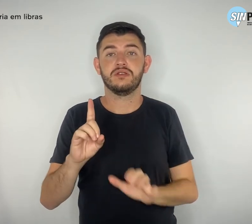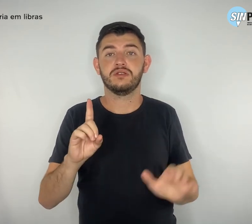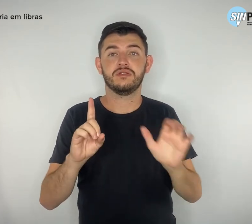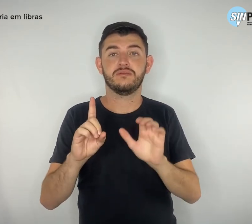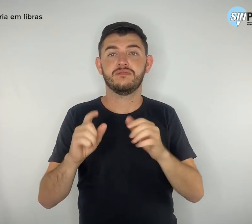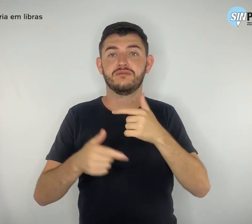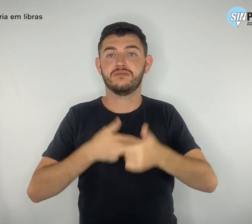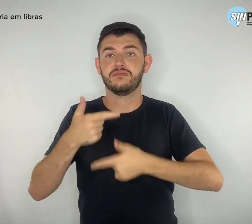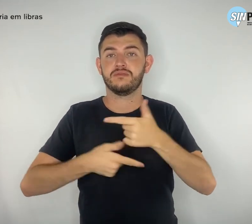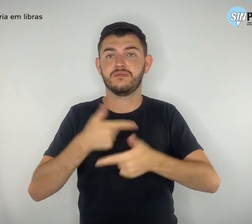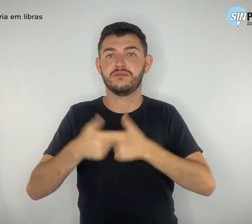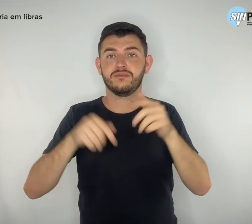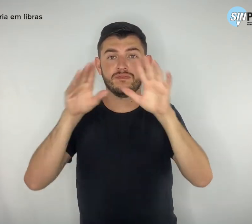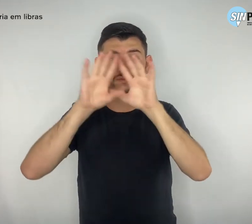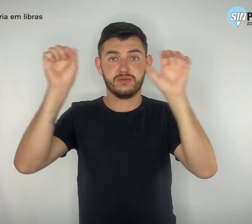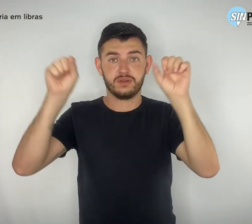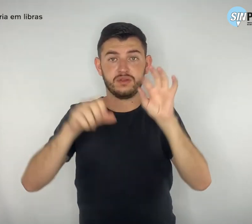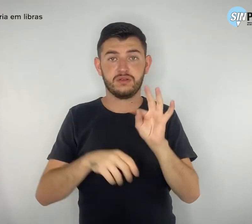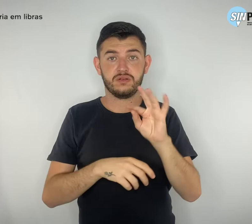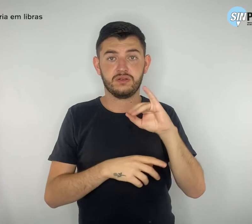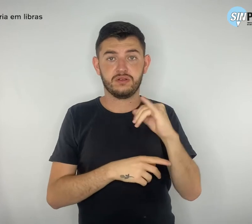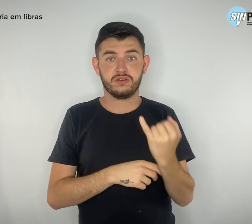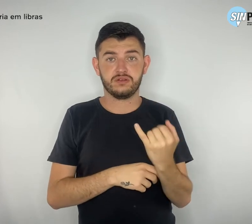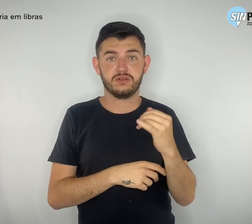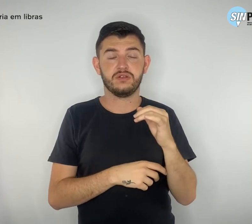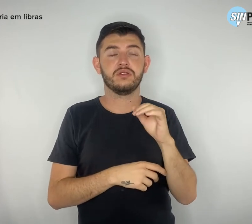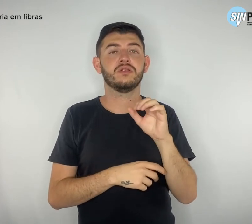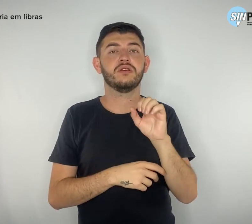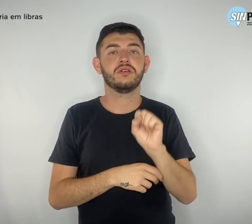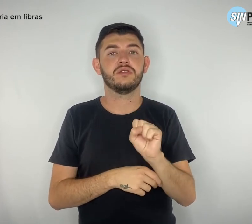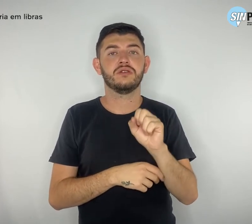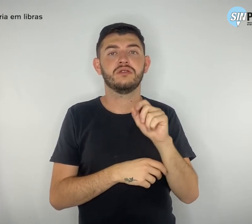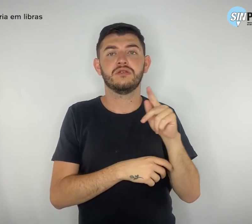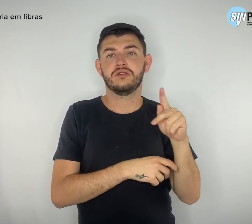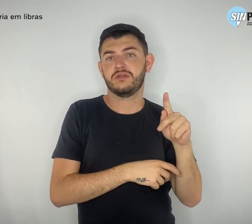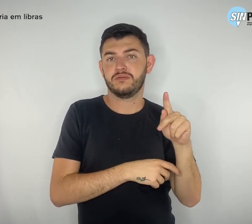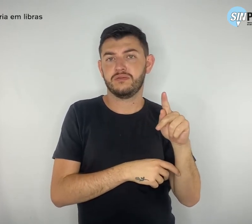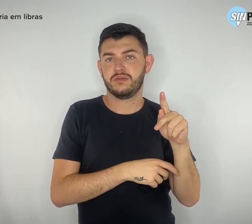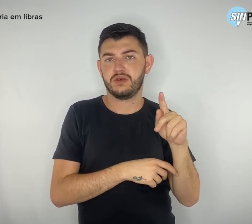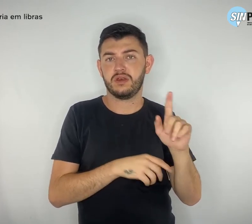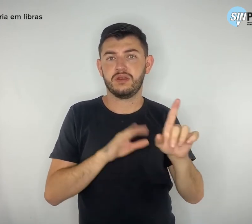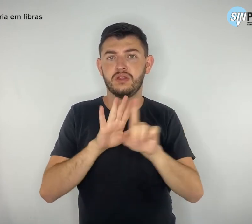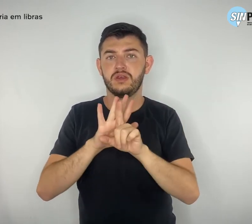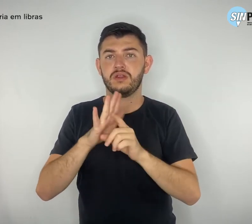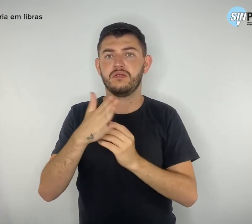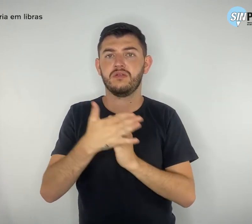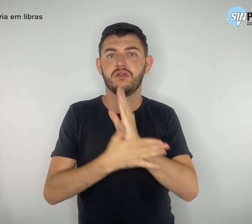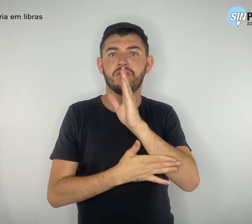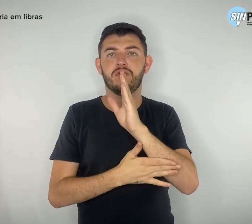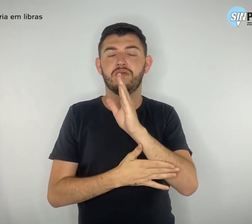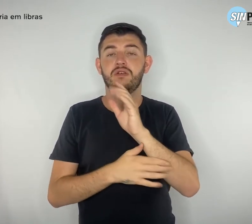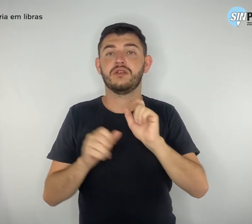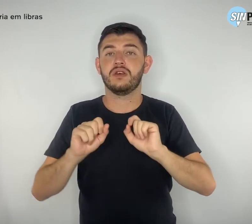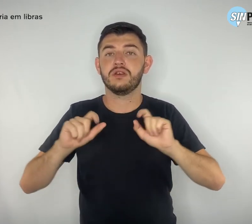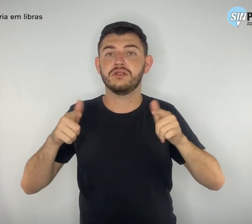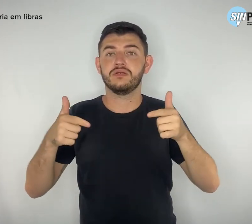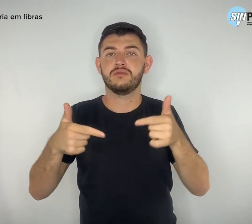lei estadual foi indevidamente aprovada pela Assembleia Legislativa do Estado, que não teria